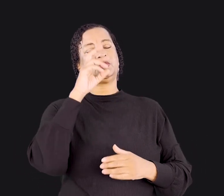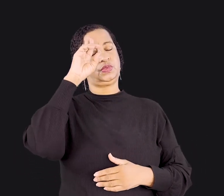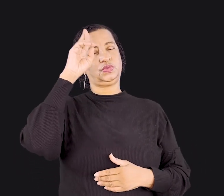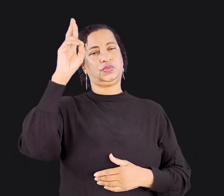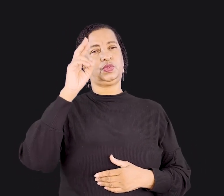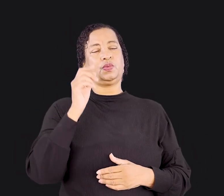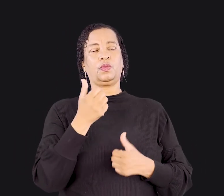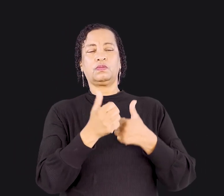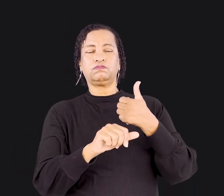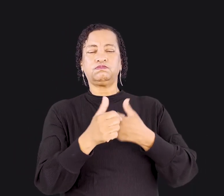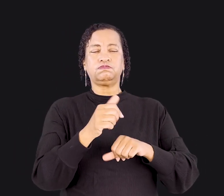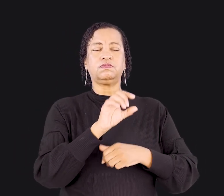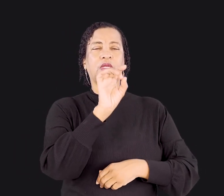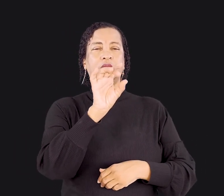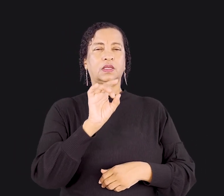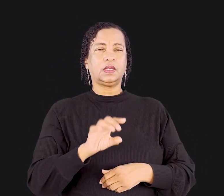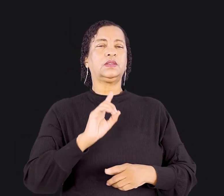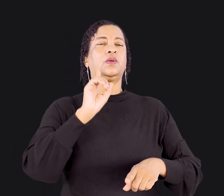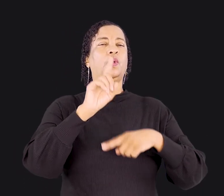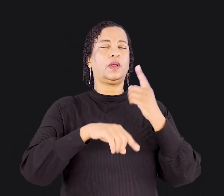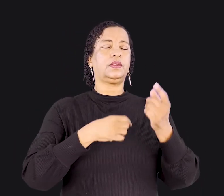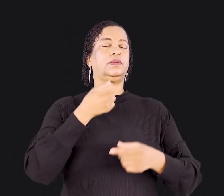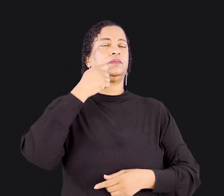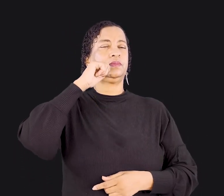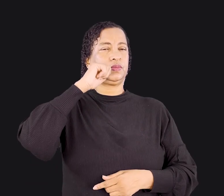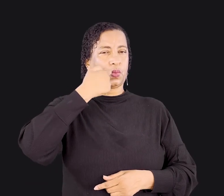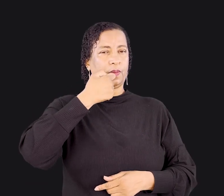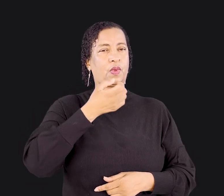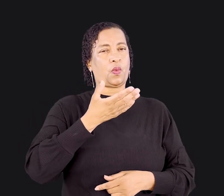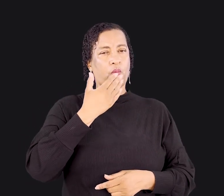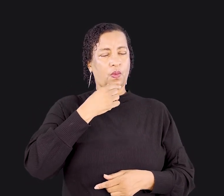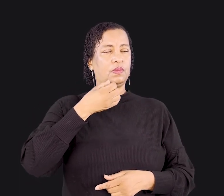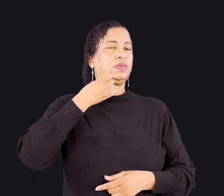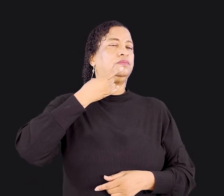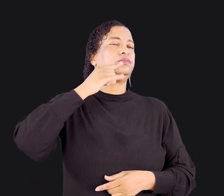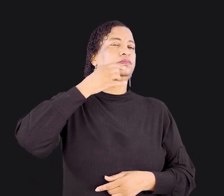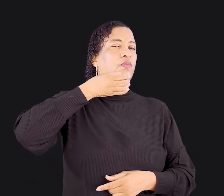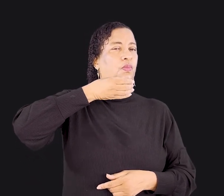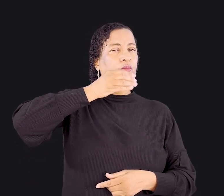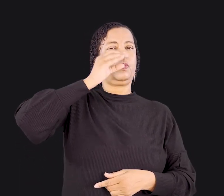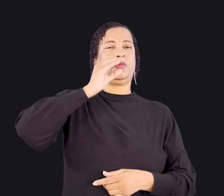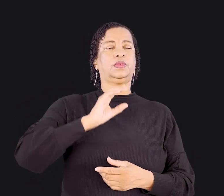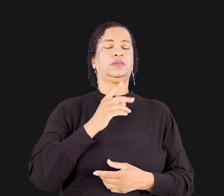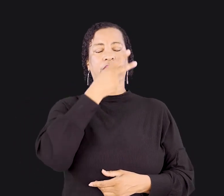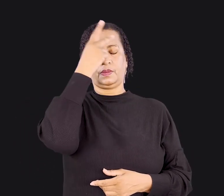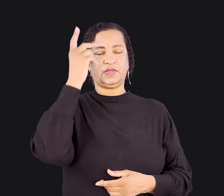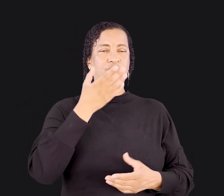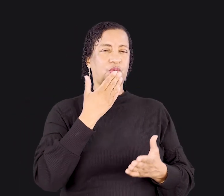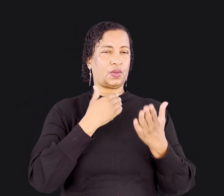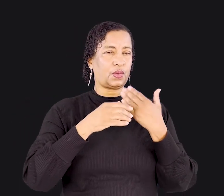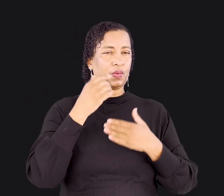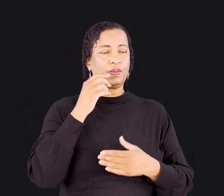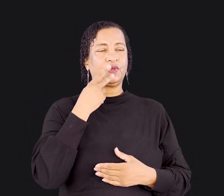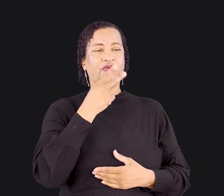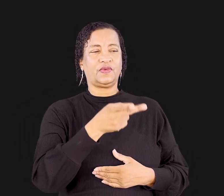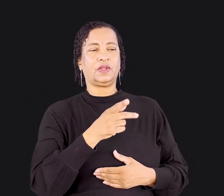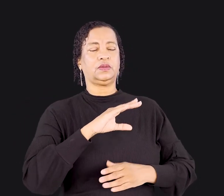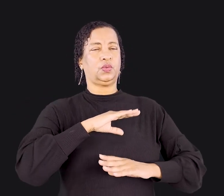-se, cada um a si mesmo, e então coma do pão e beba do cálice. Pois quem come e bebe sem discernir o corpo do Senhor ou de